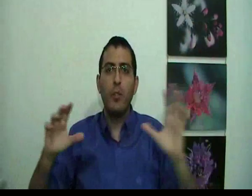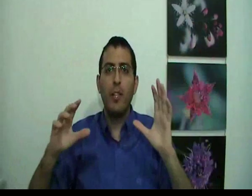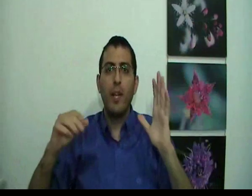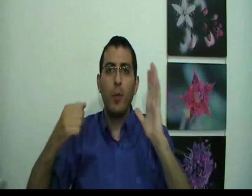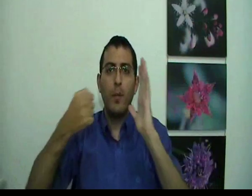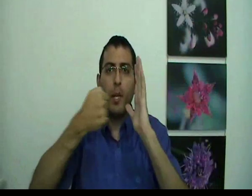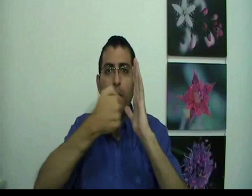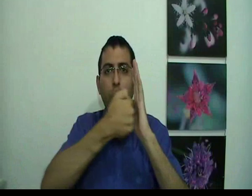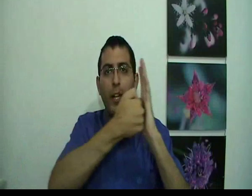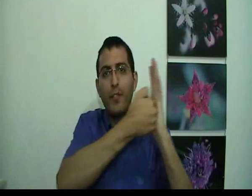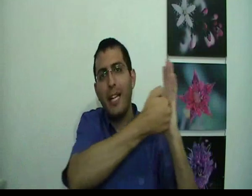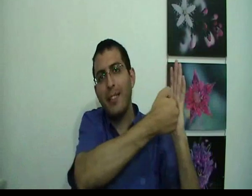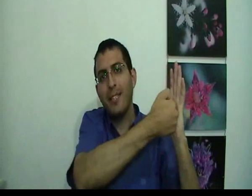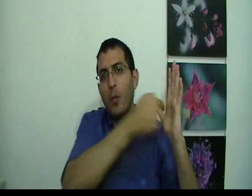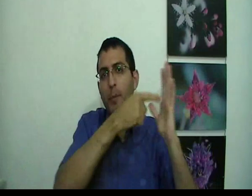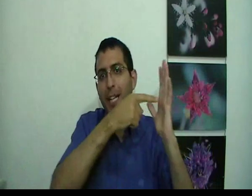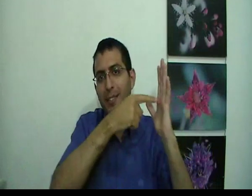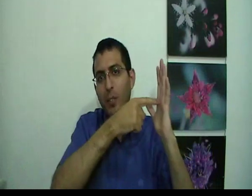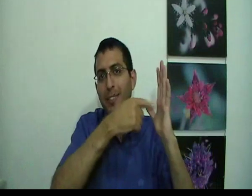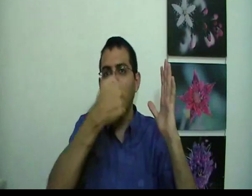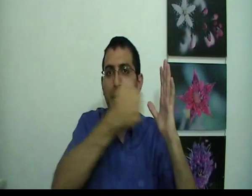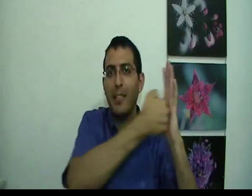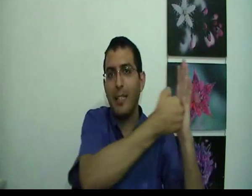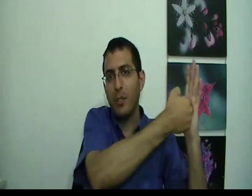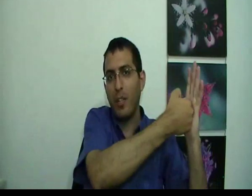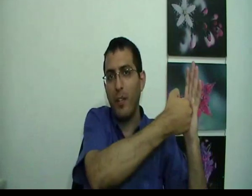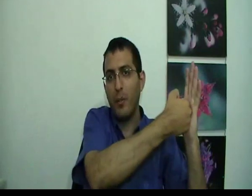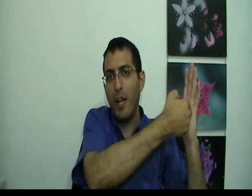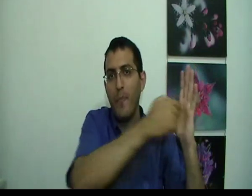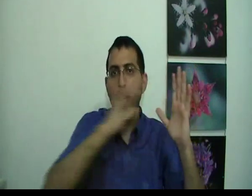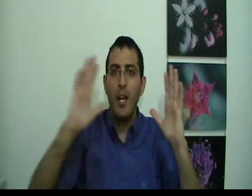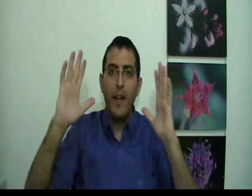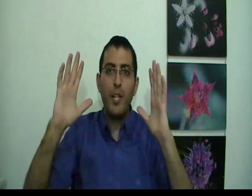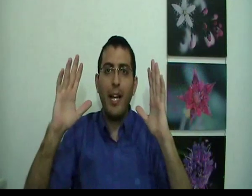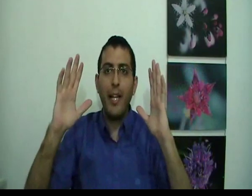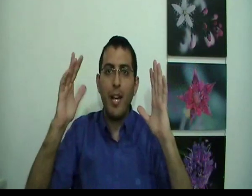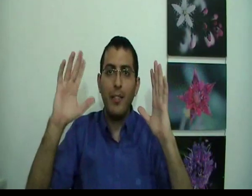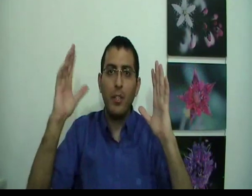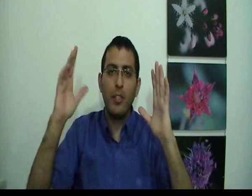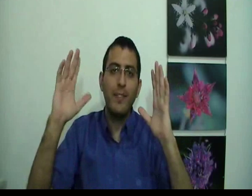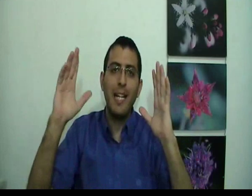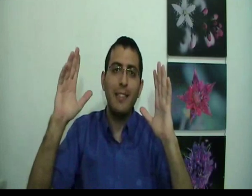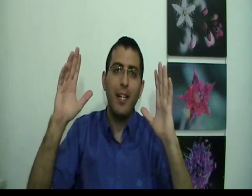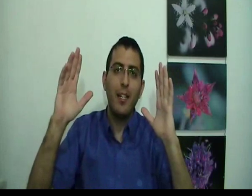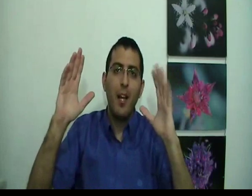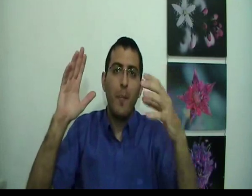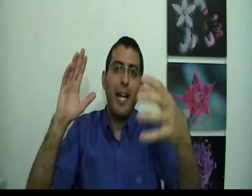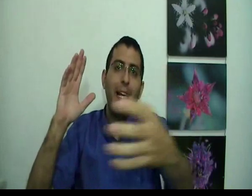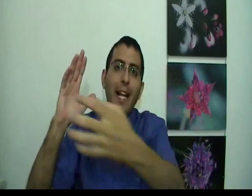כל הדברים כולם כמו אם אני דוחפת היד, אז אנחנו רואים שעד הזאת, זזה בגלל שעד הזאת דחפה אותה אפשר להגיד שעד הזאת עכשיו זזה, בגלל הגלי